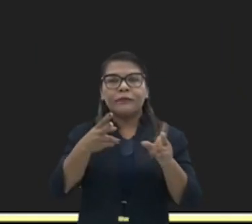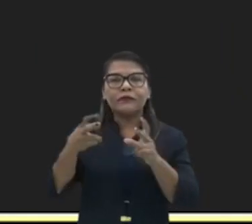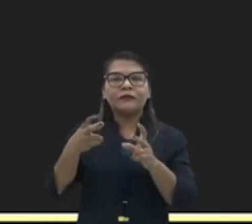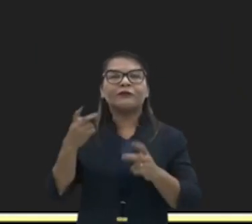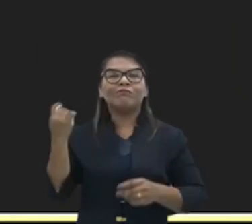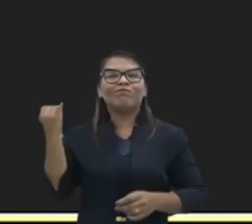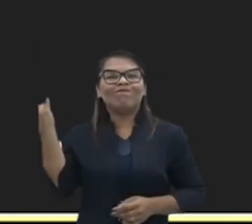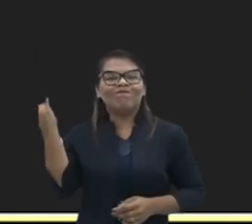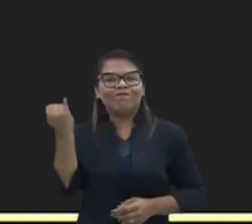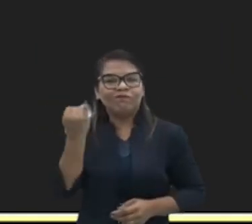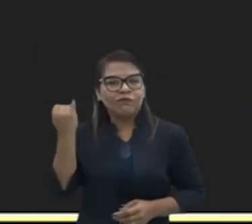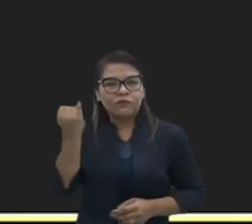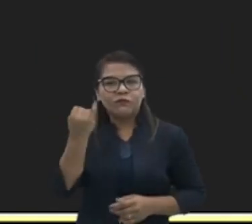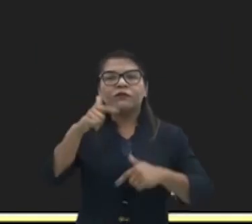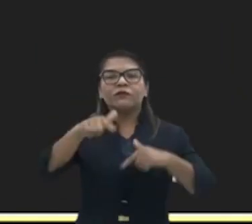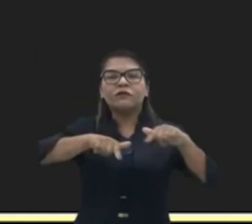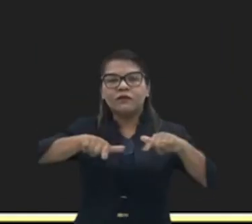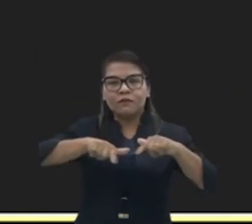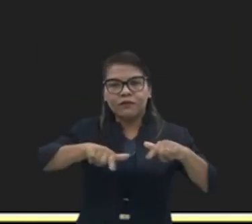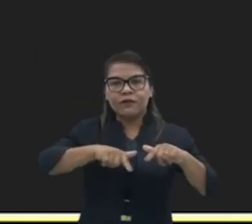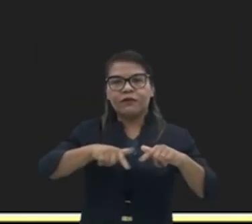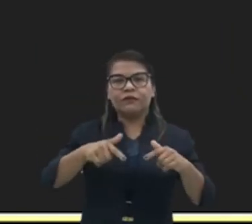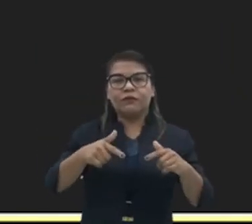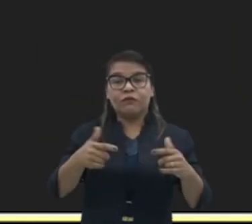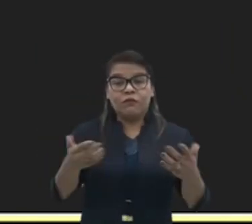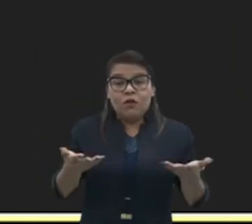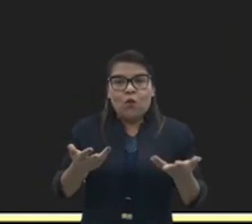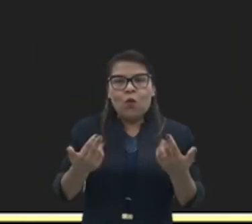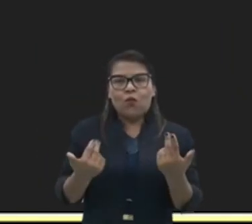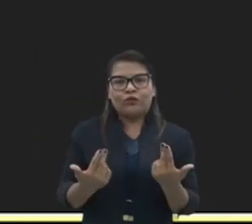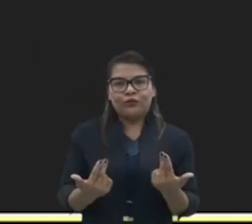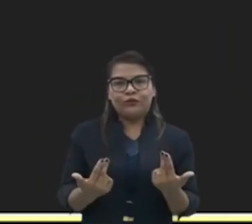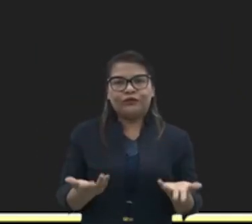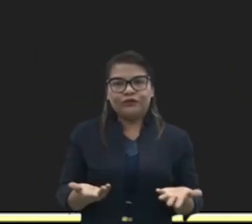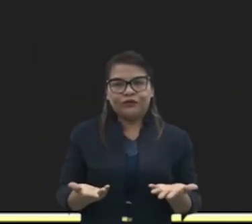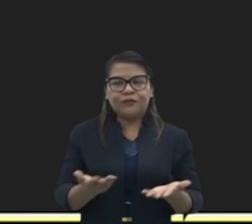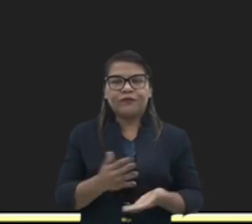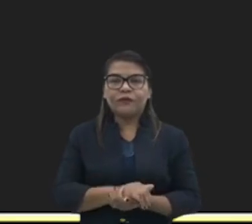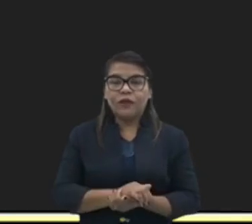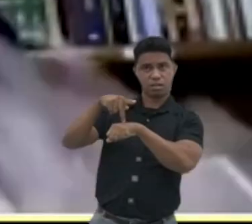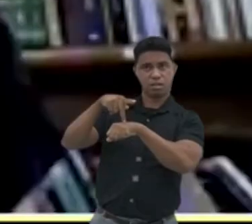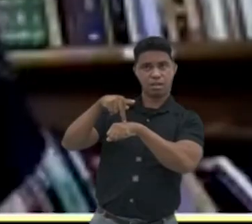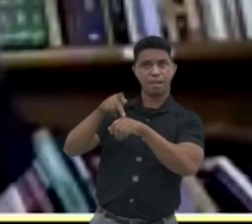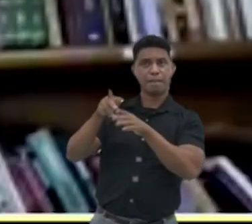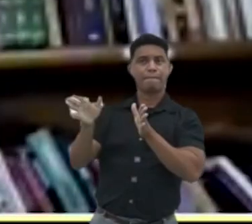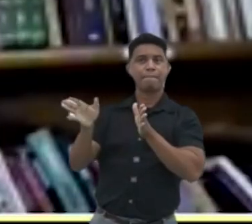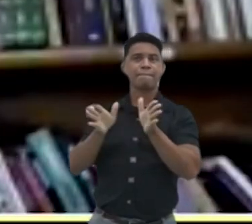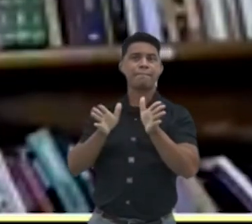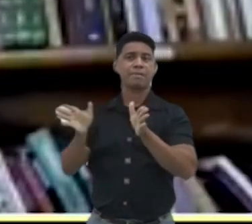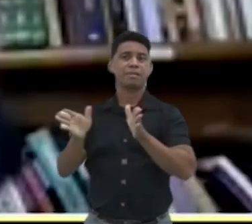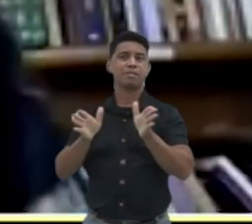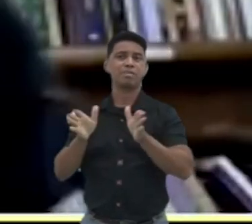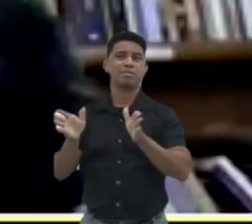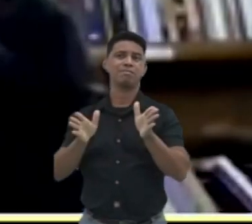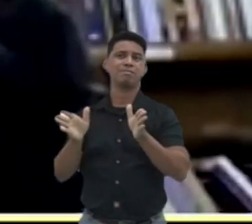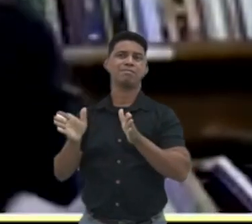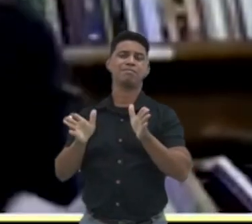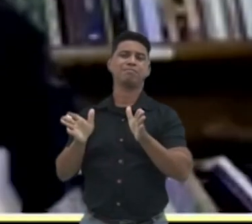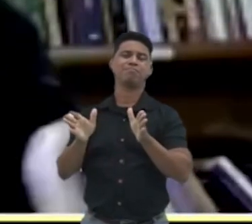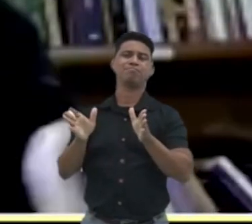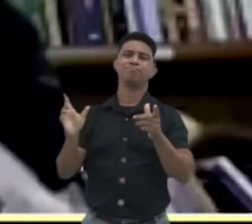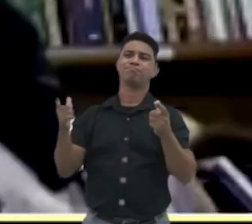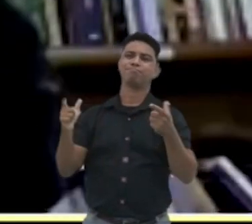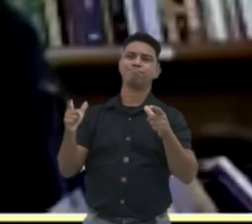como este que nós estamos fazendo e o que eu passei a fazer desde então. Essa situação para as mulheres